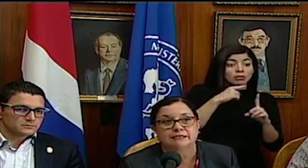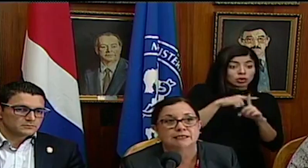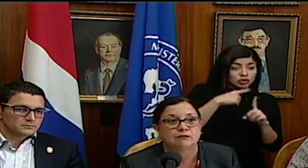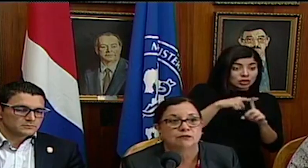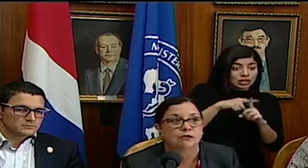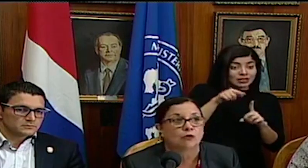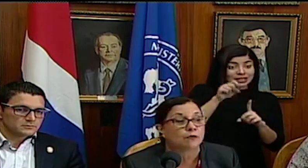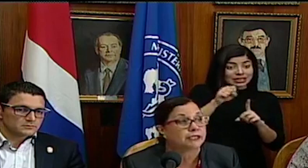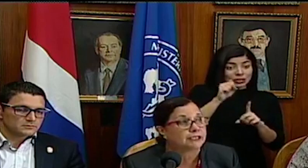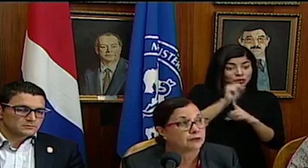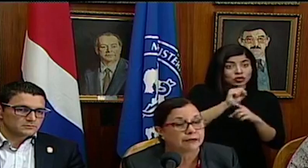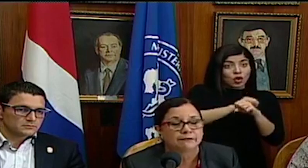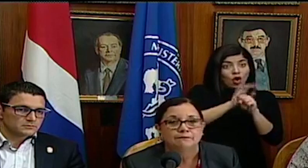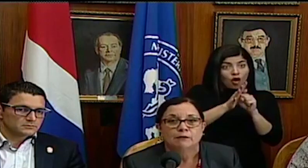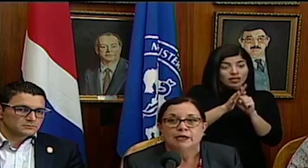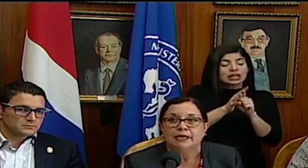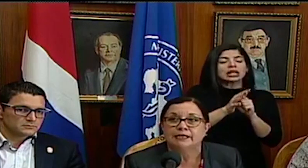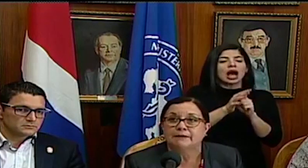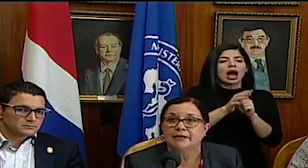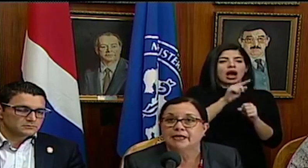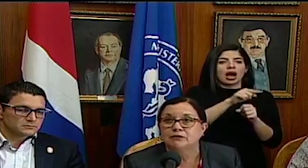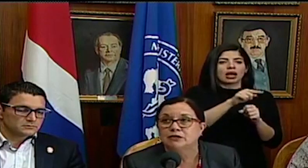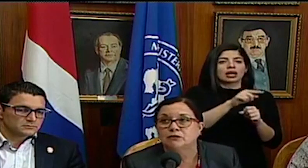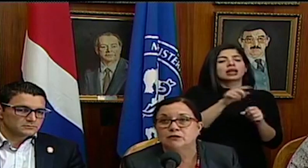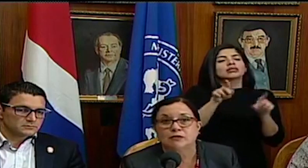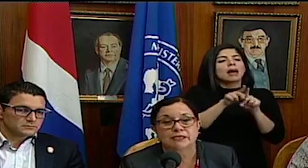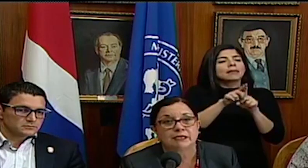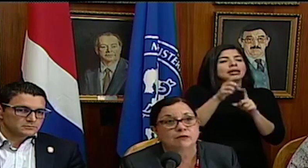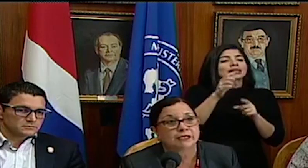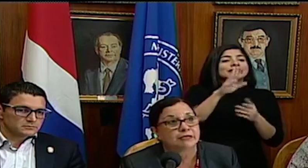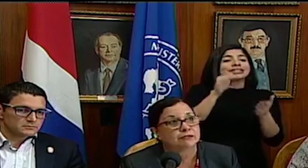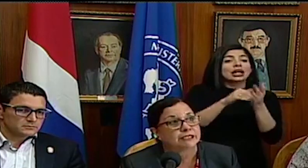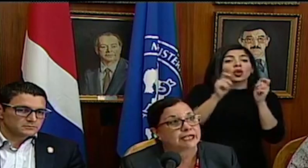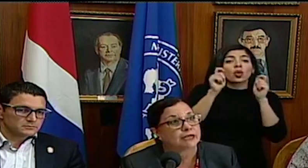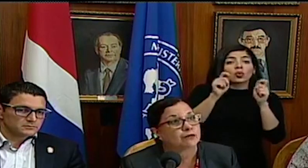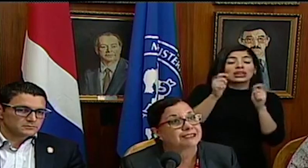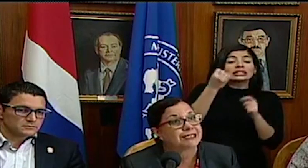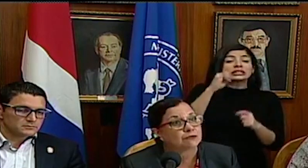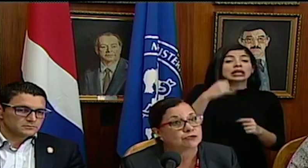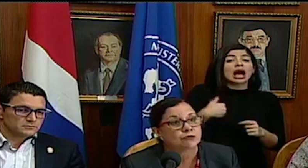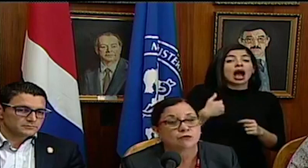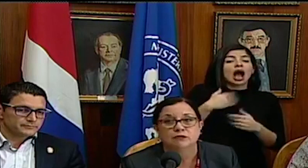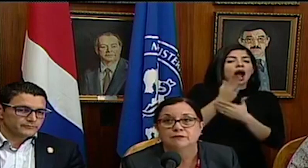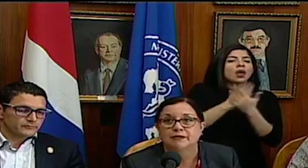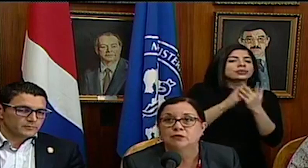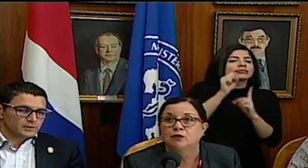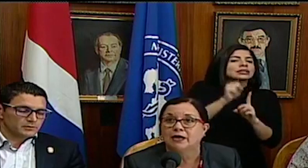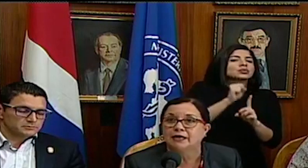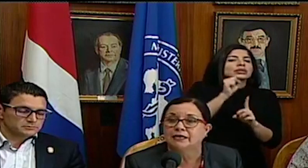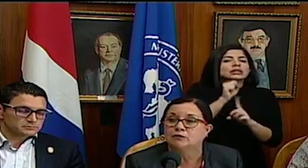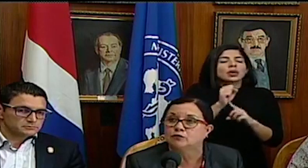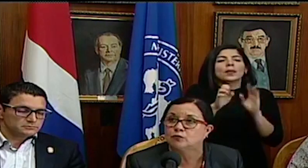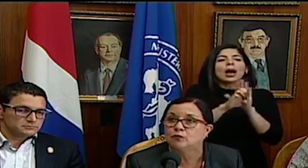en esta situación de COVID-19. También aquellos centros educativos que tienen alguna situación con respecto